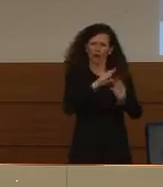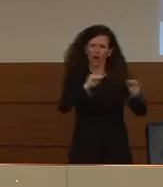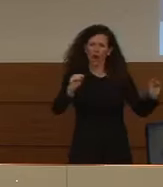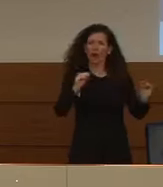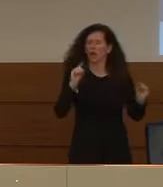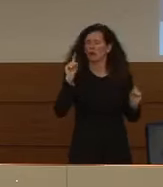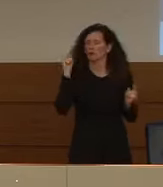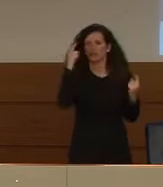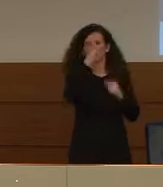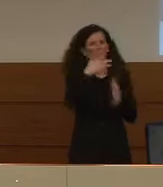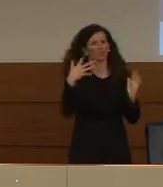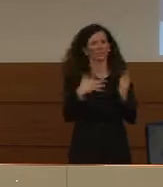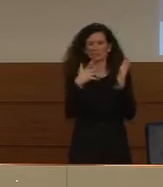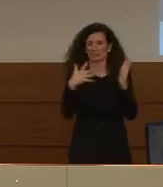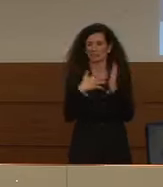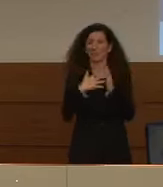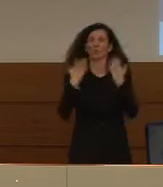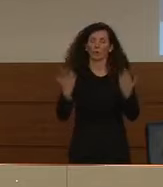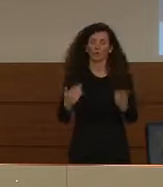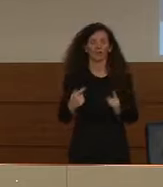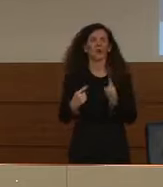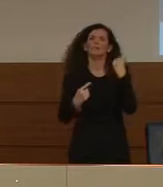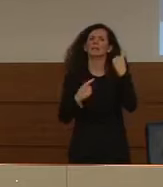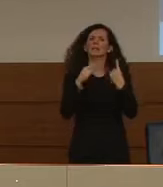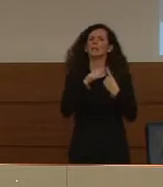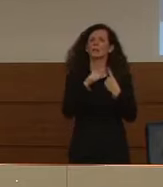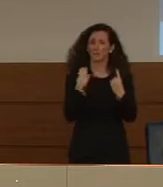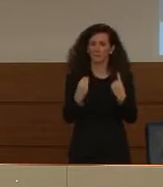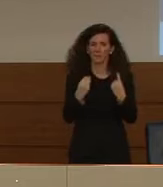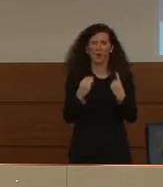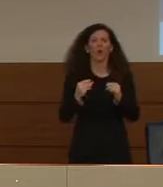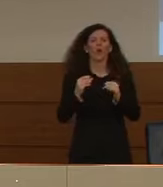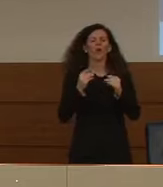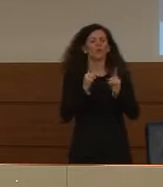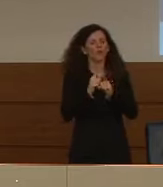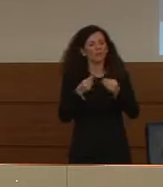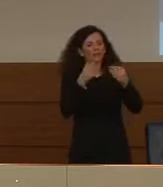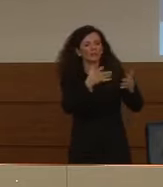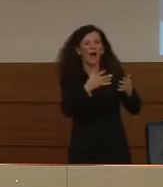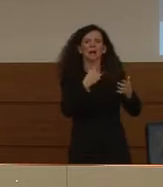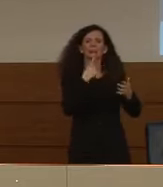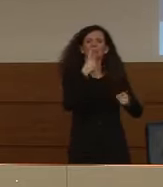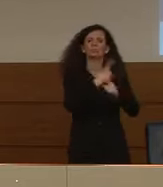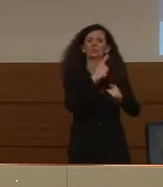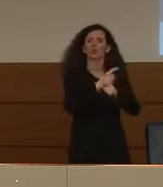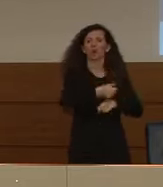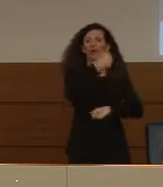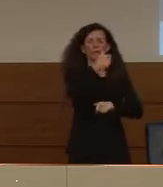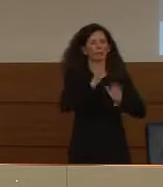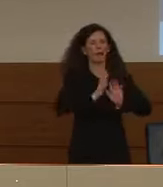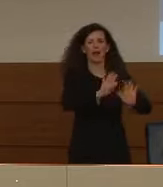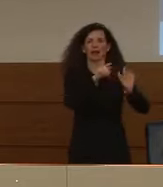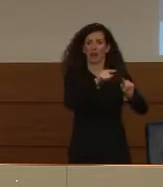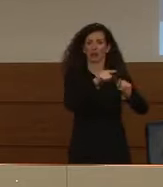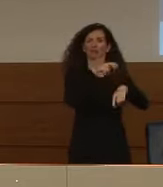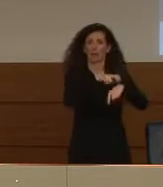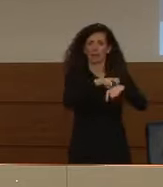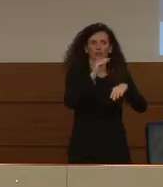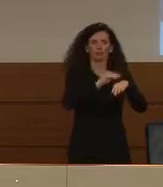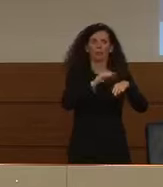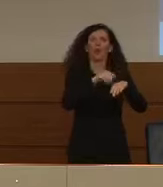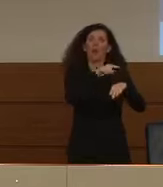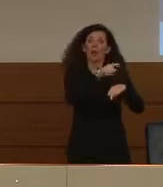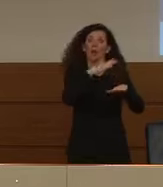Quindi, uno, riservare questi presidi a chi realmente ne ha prioritario bisogno e due, farne ovviamente un uso